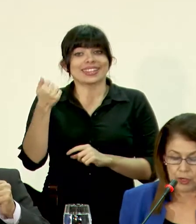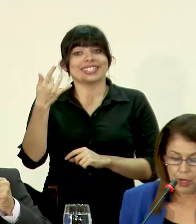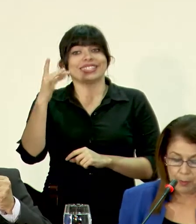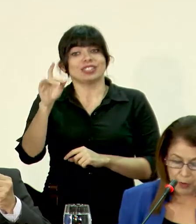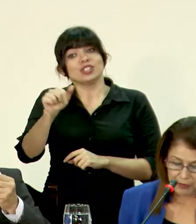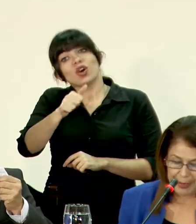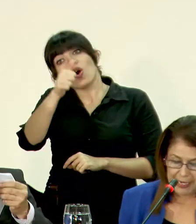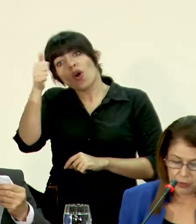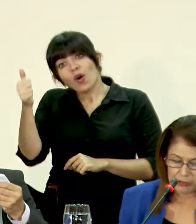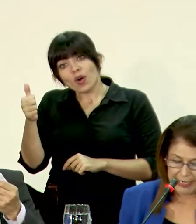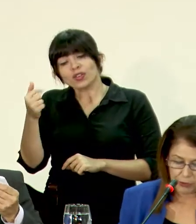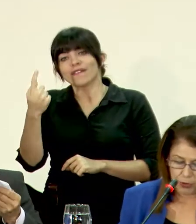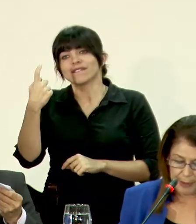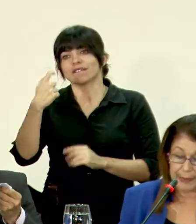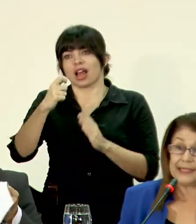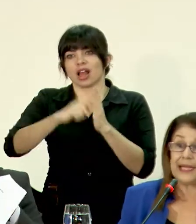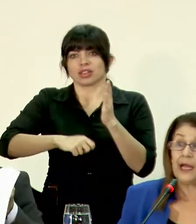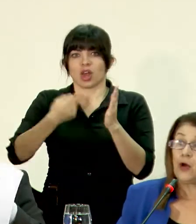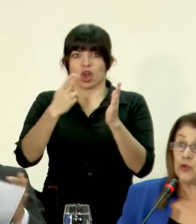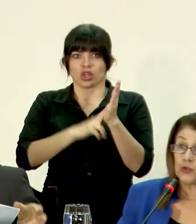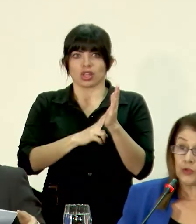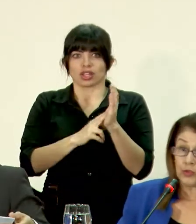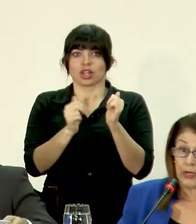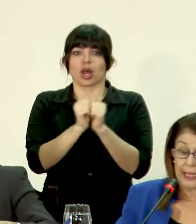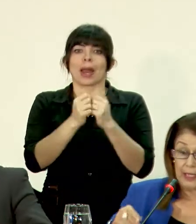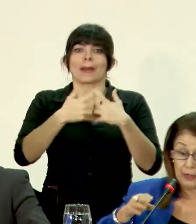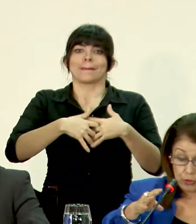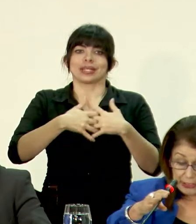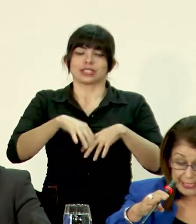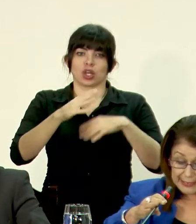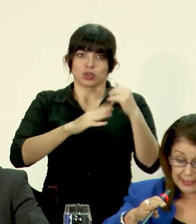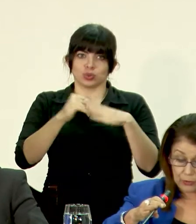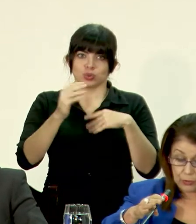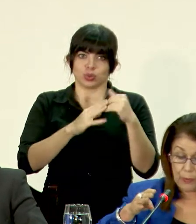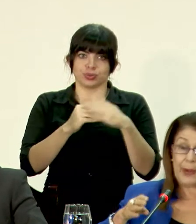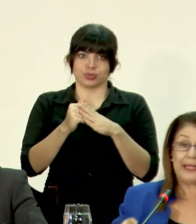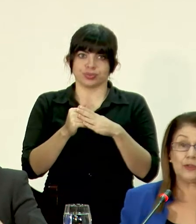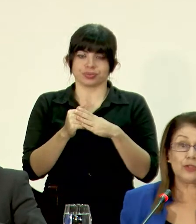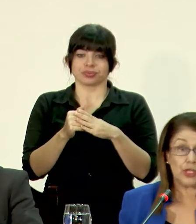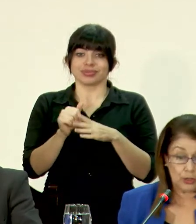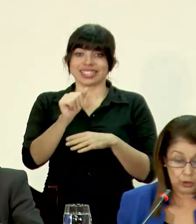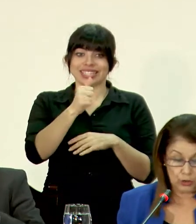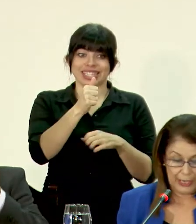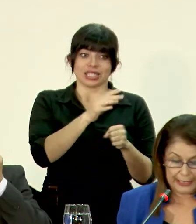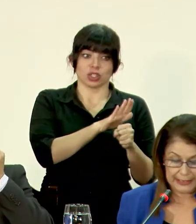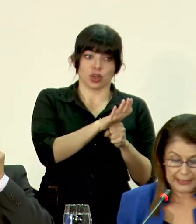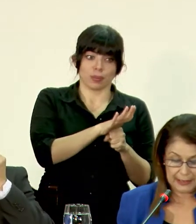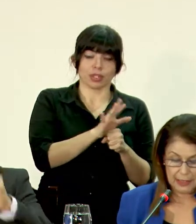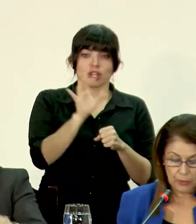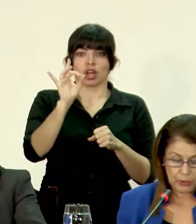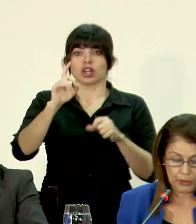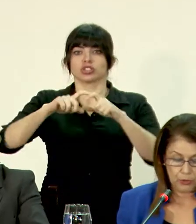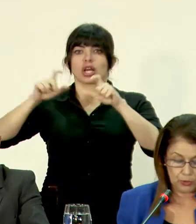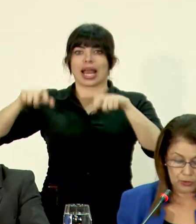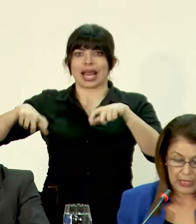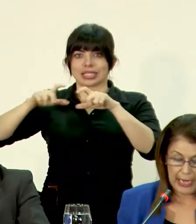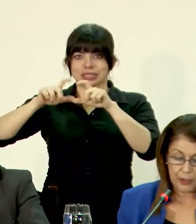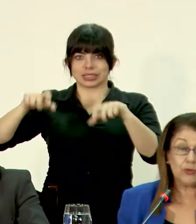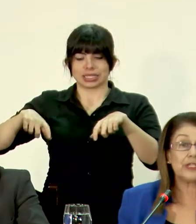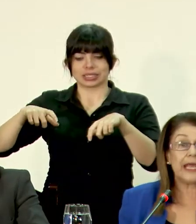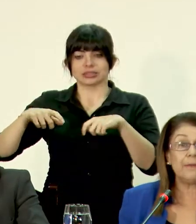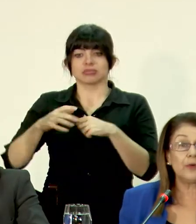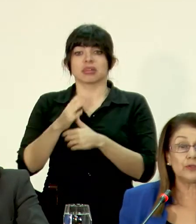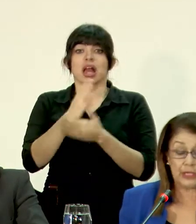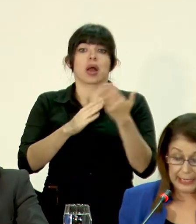centros por firmar el contrato con la empresa constructora. Son 10 centros completos y ocho canchas multiusos.